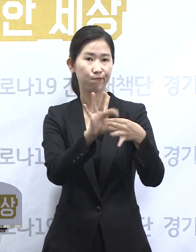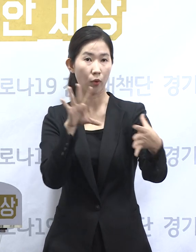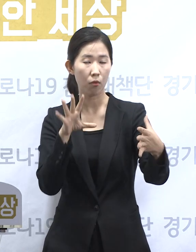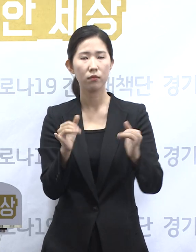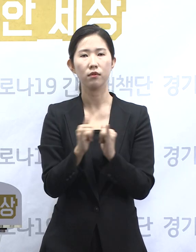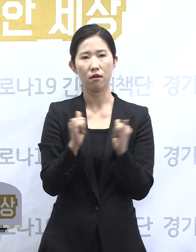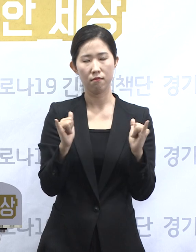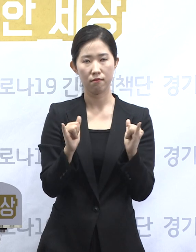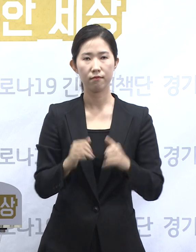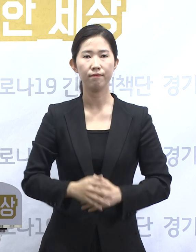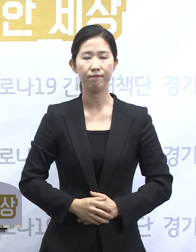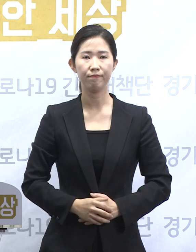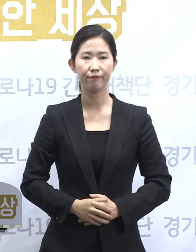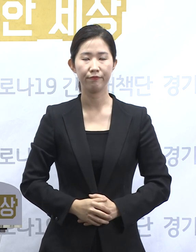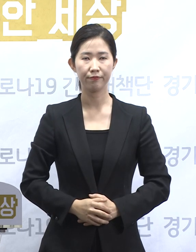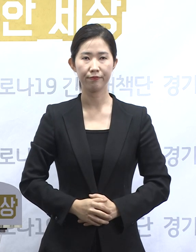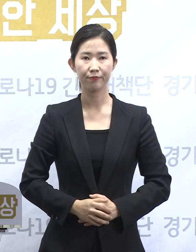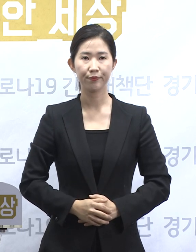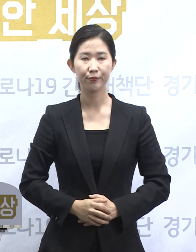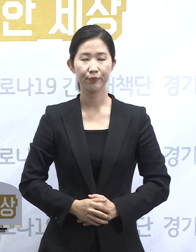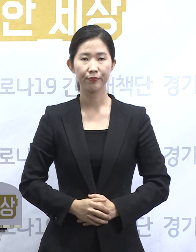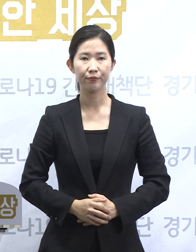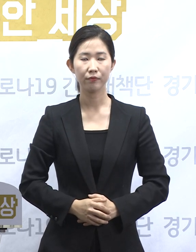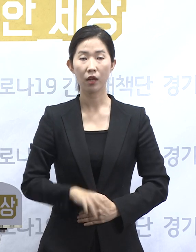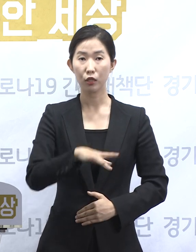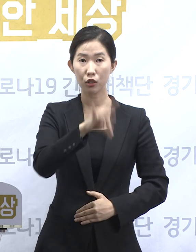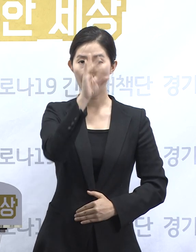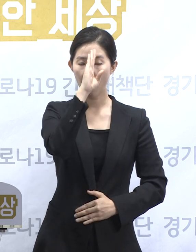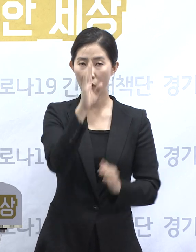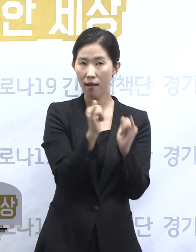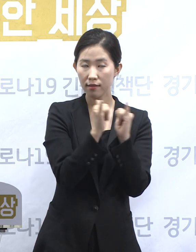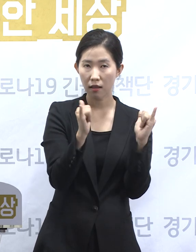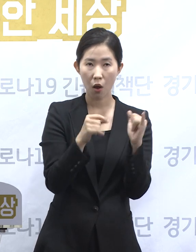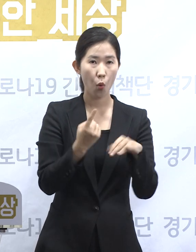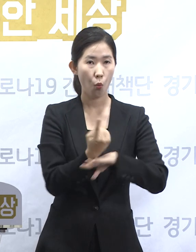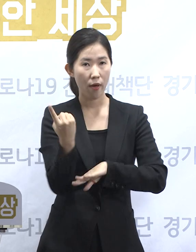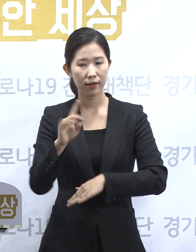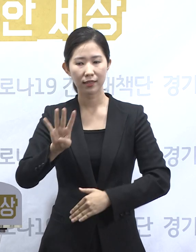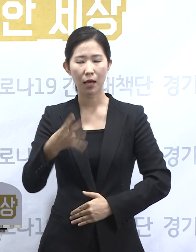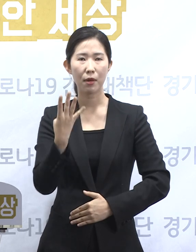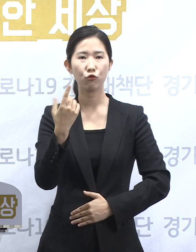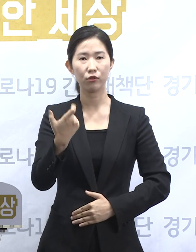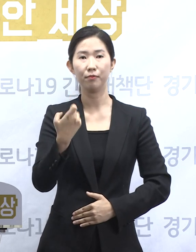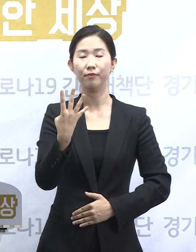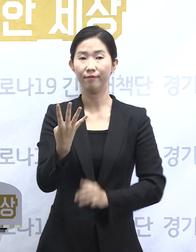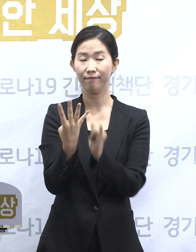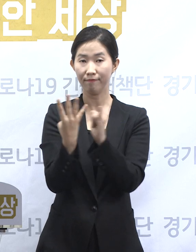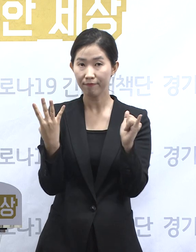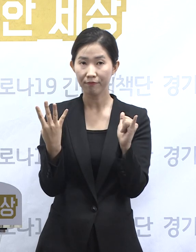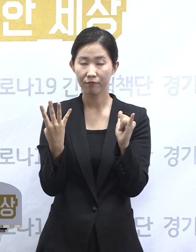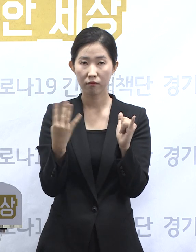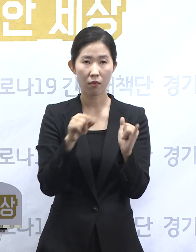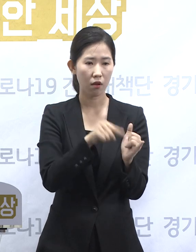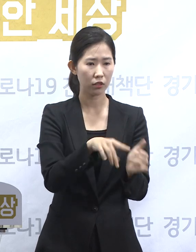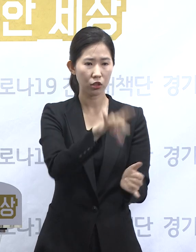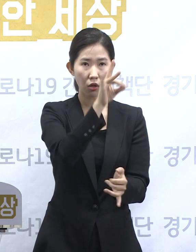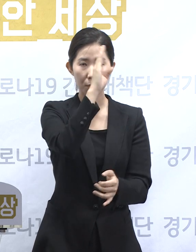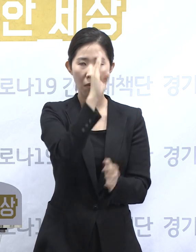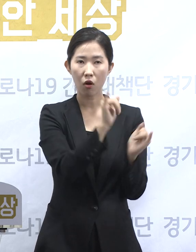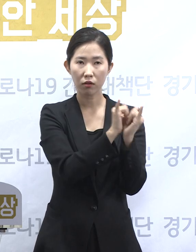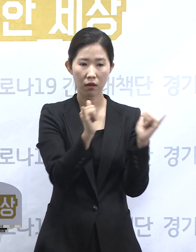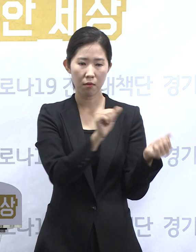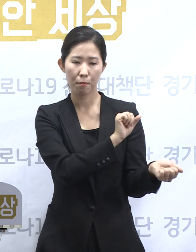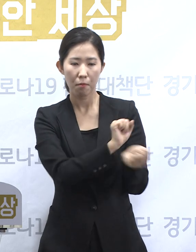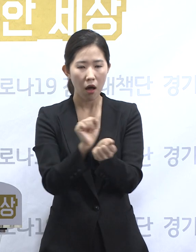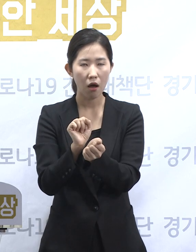발생을 말합니다. 인덱스 환자를 제외한 464명은 인덱스 환자로부터의 전파로 인해